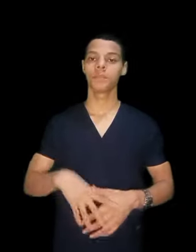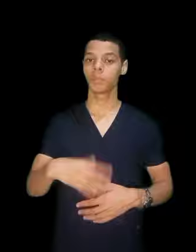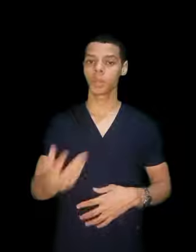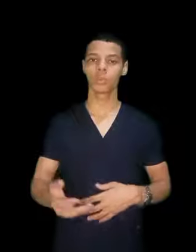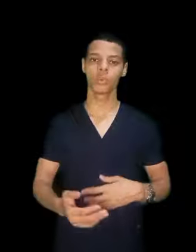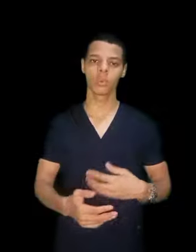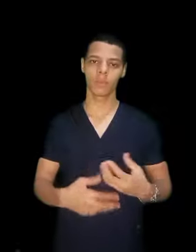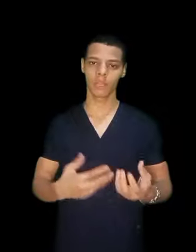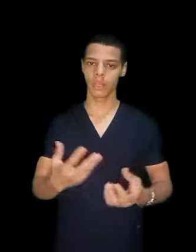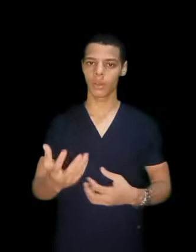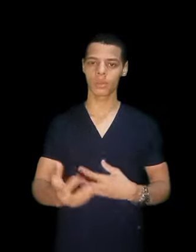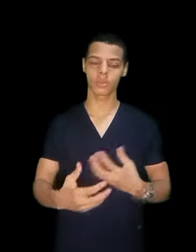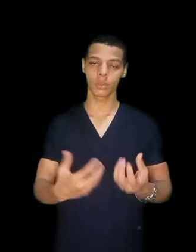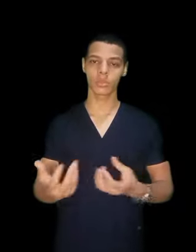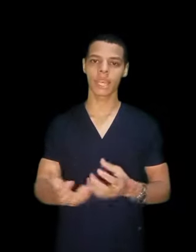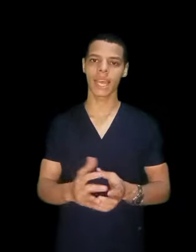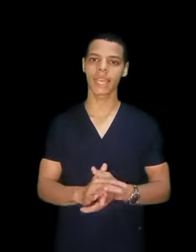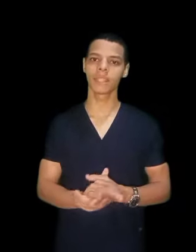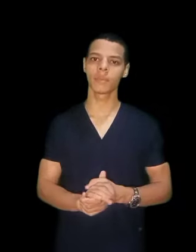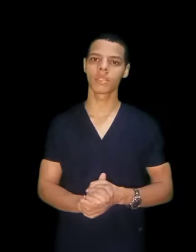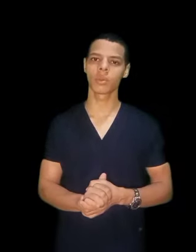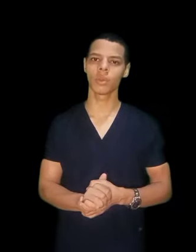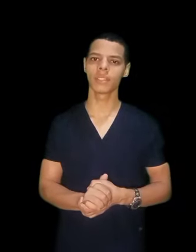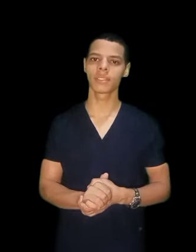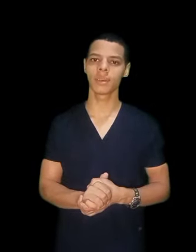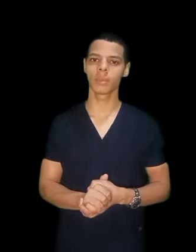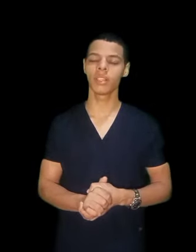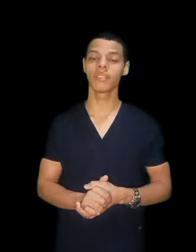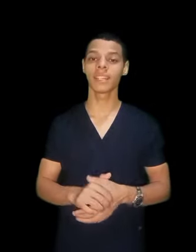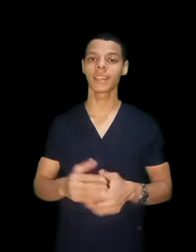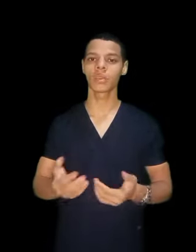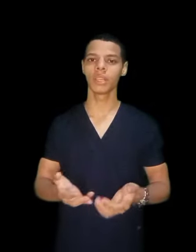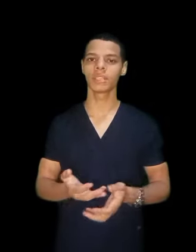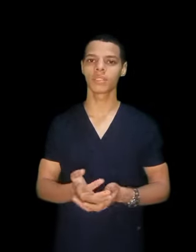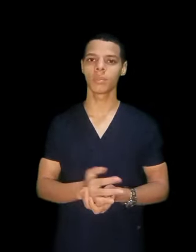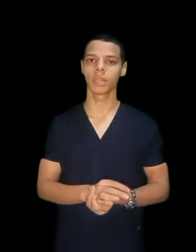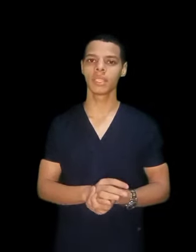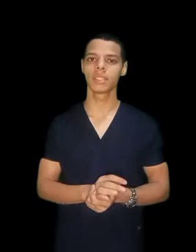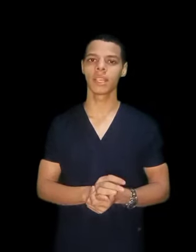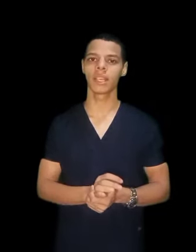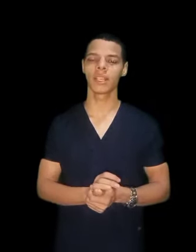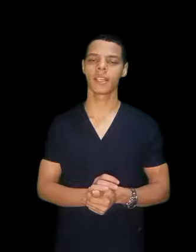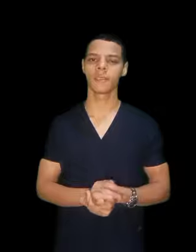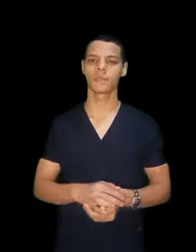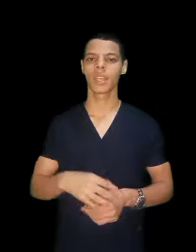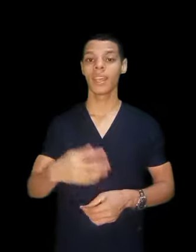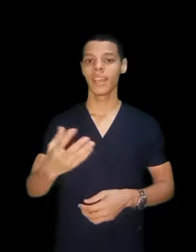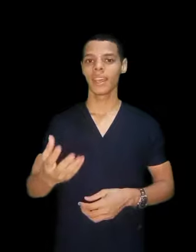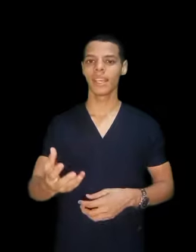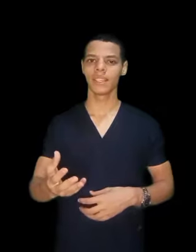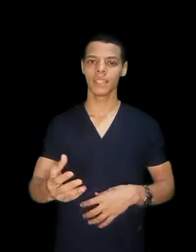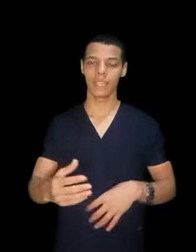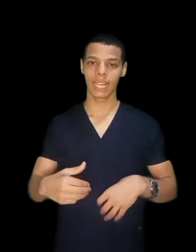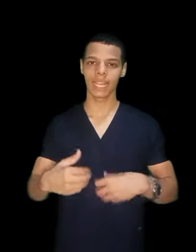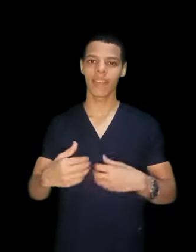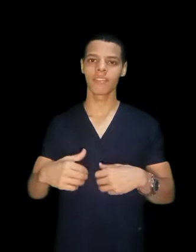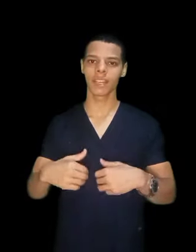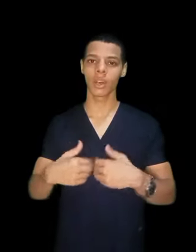برضو لو عاوز تقوص على حاجة كده بنزور كلية التمريد فعندك كلية التمريد ان هتلاقيها في